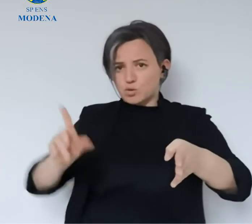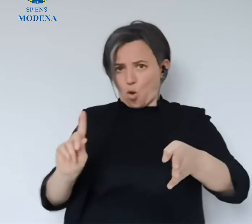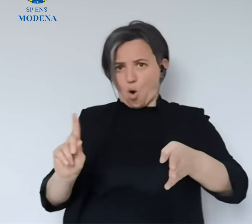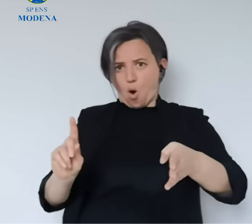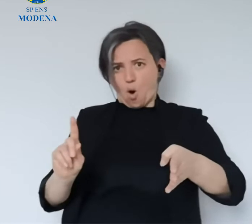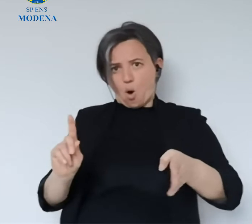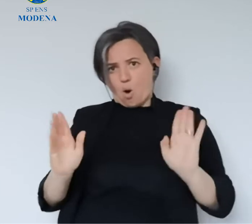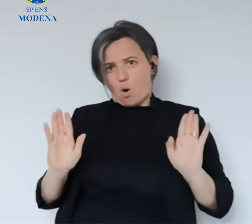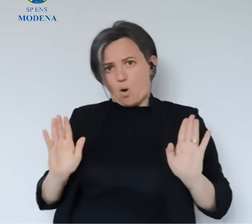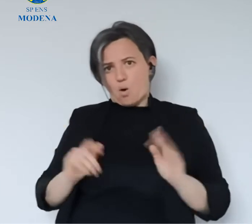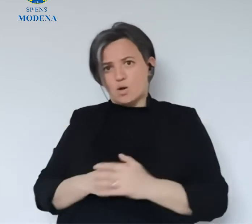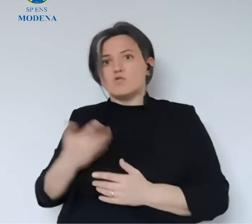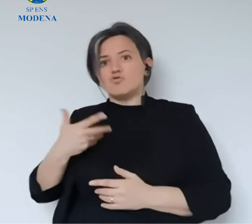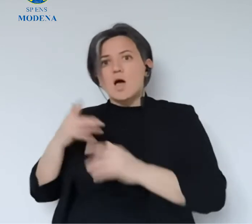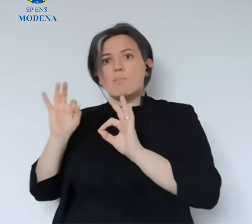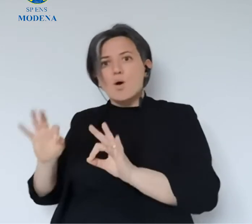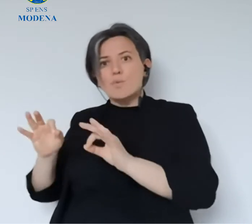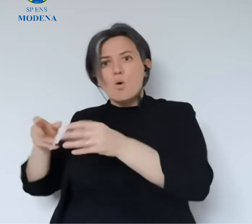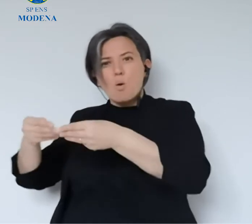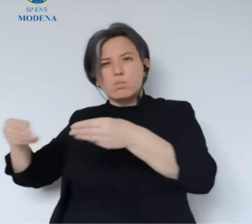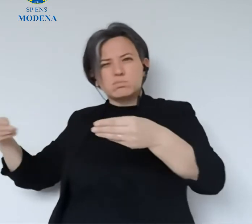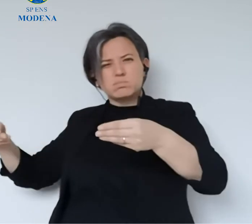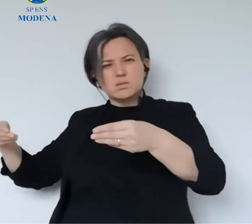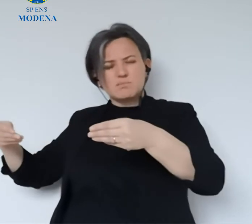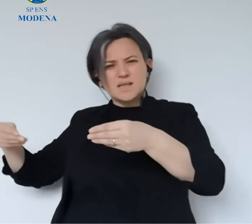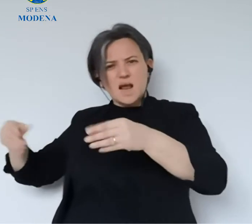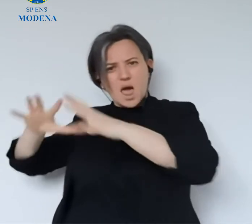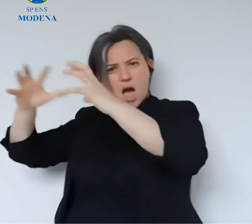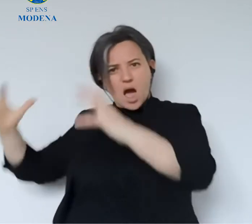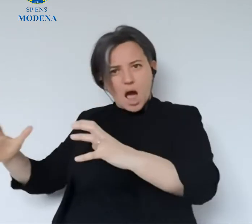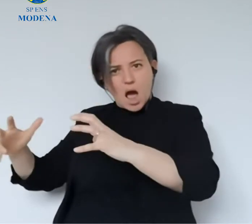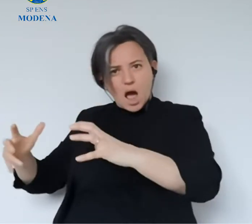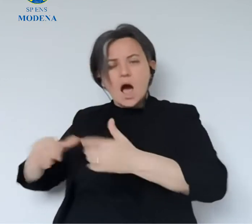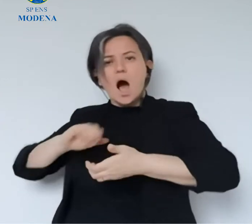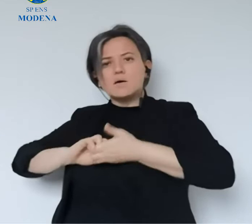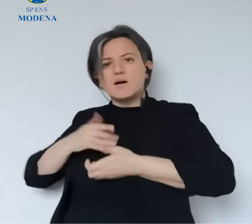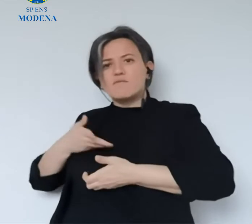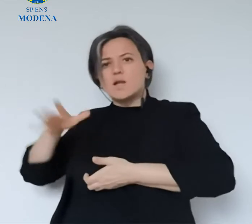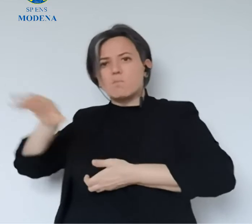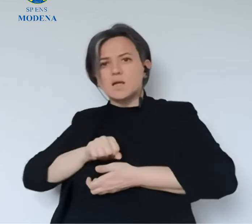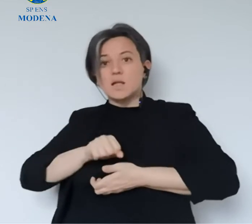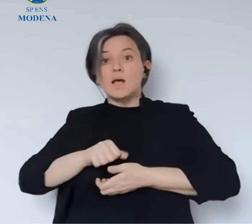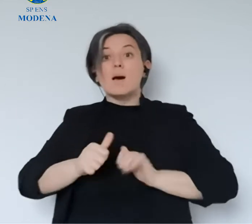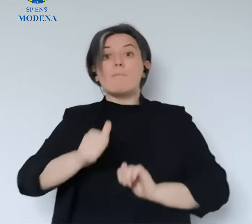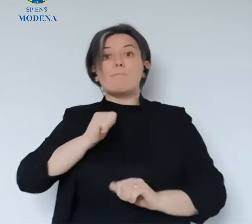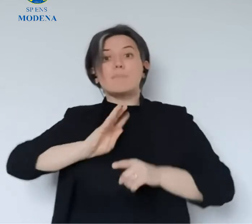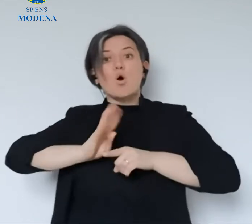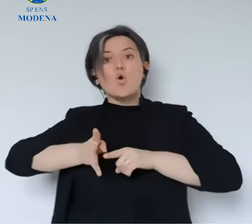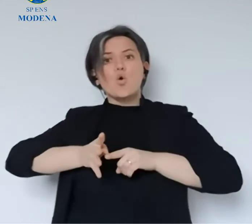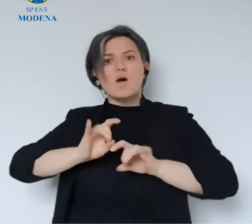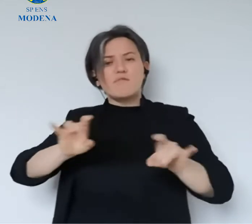soprattutto quando è un servizio gratuito di ritiro di rifiuti ingombranti direttamente a casa. Anche nei mesi